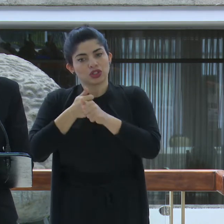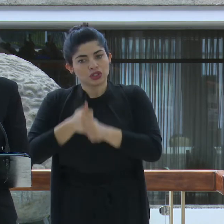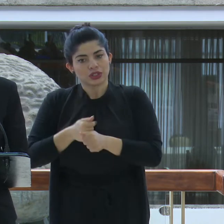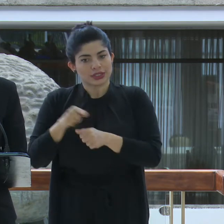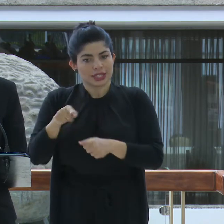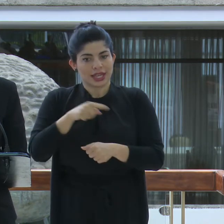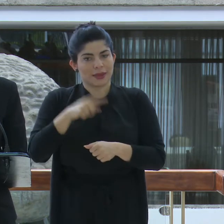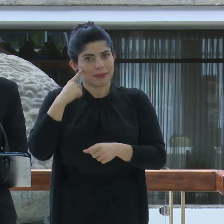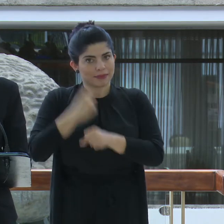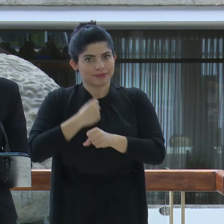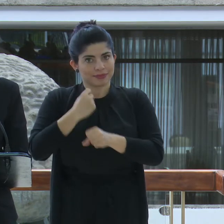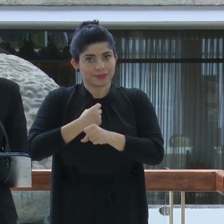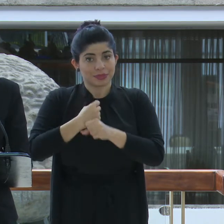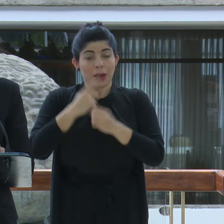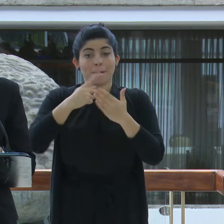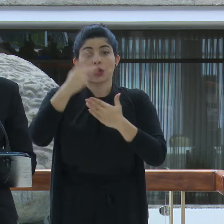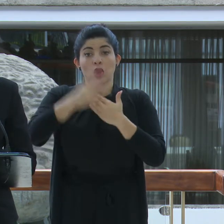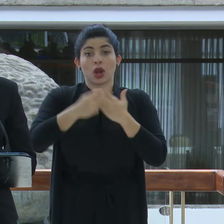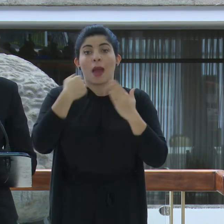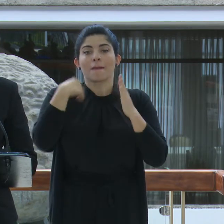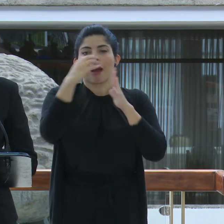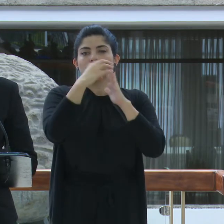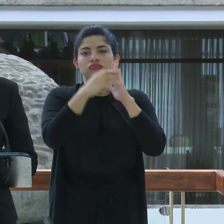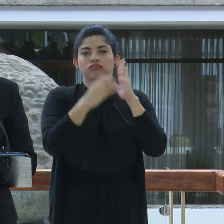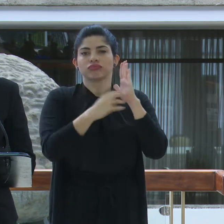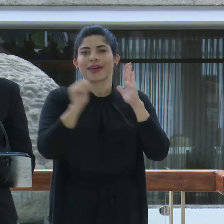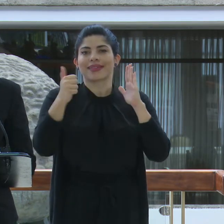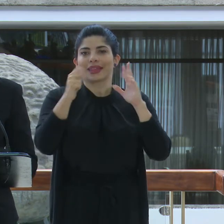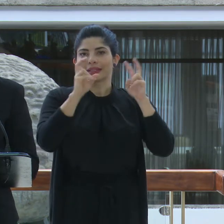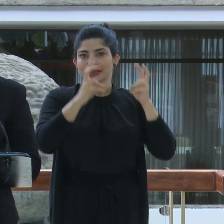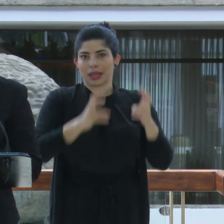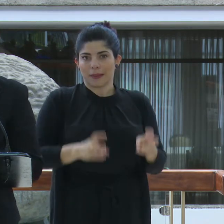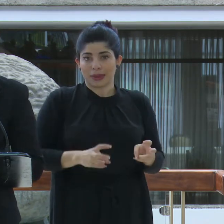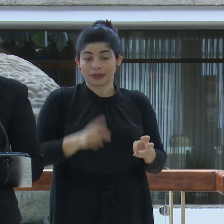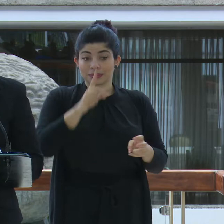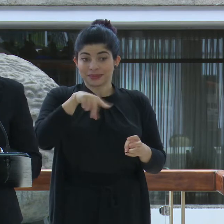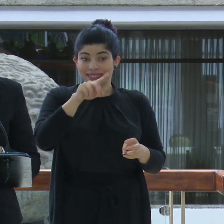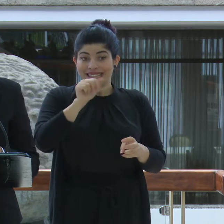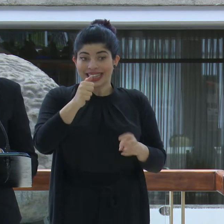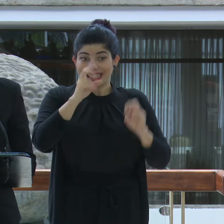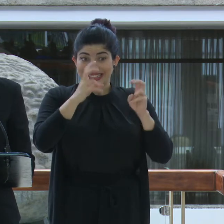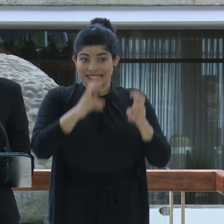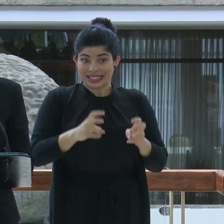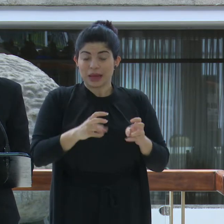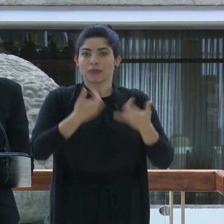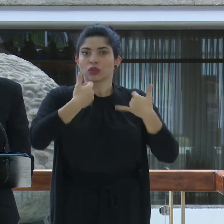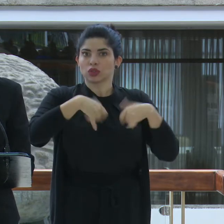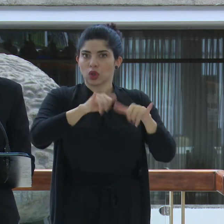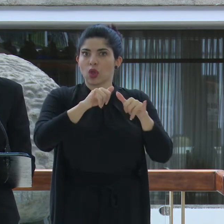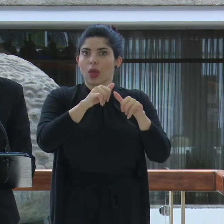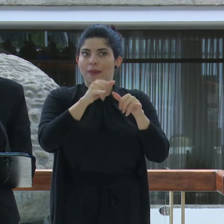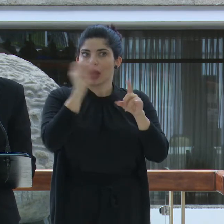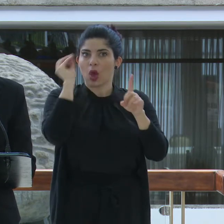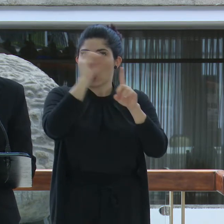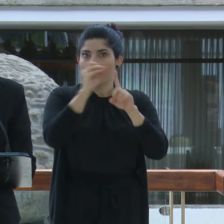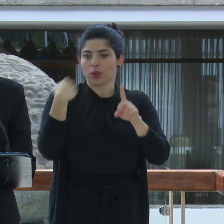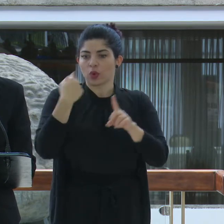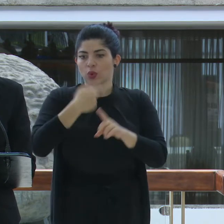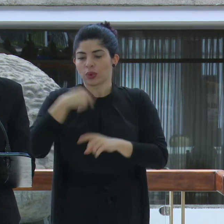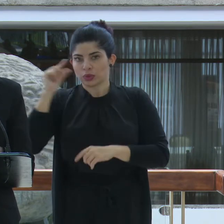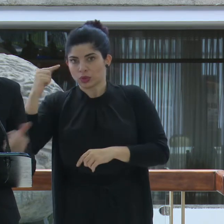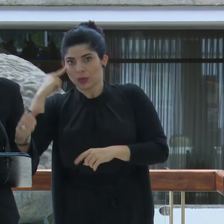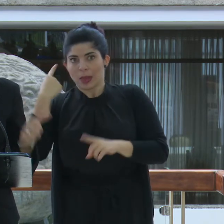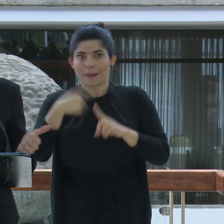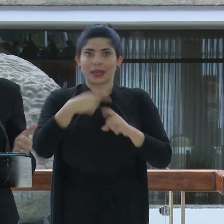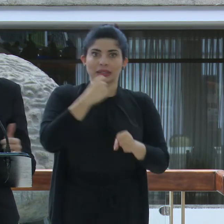Ese programa está dividido en diez temáticas que siguen siendo los derroteros de nuestro gobierno y de nuestro trabajo.